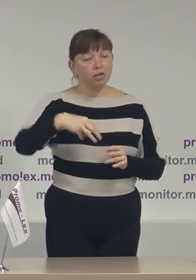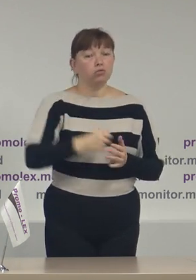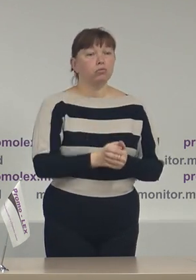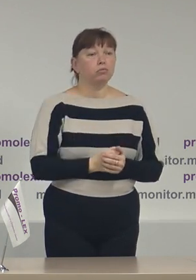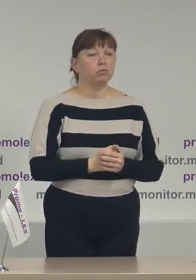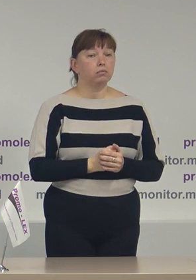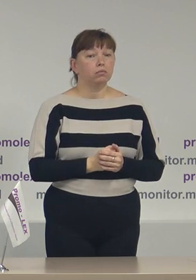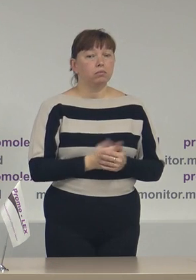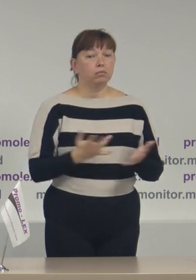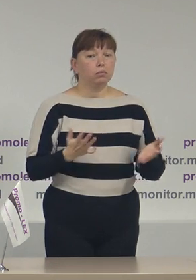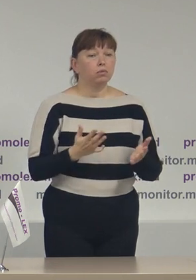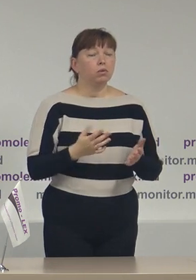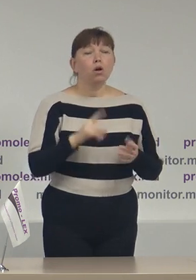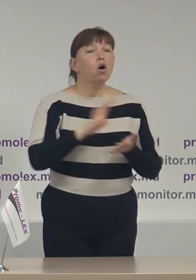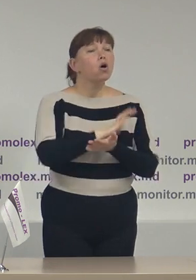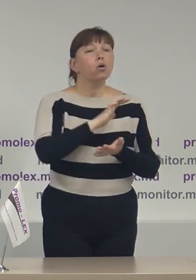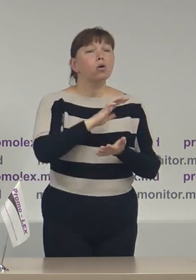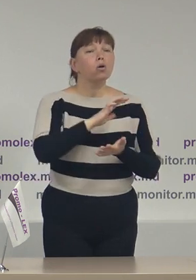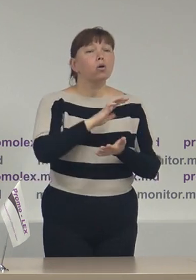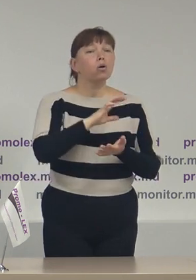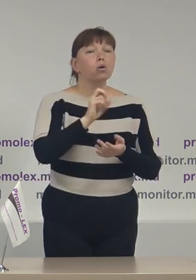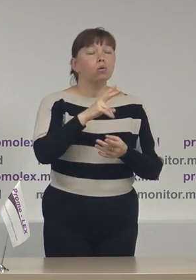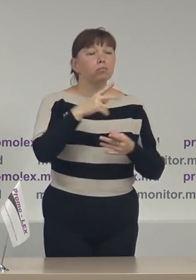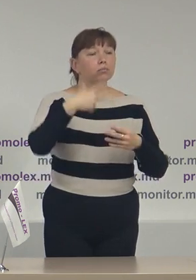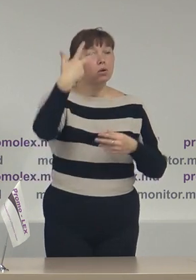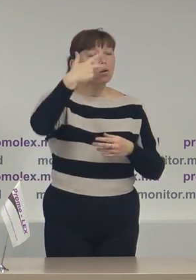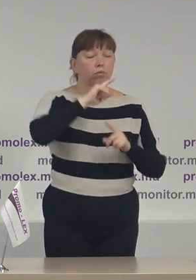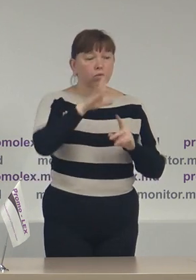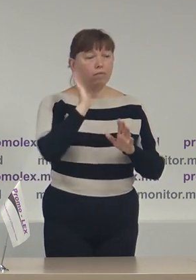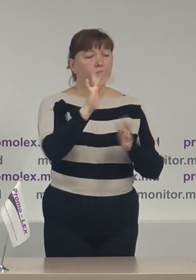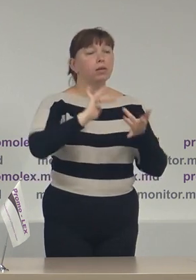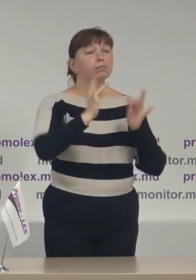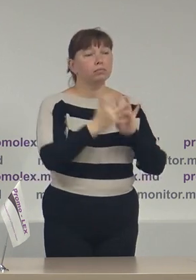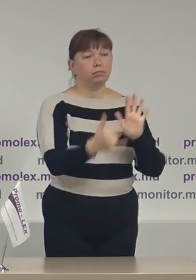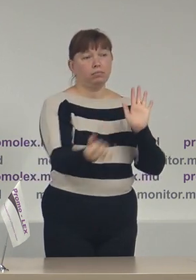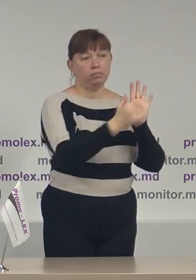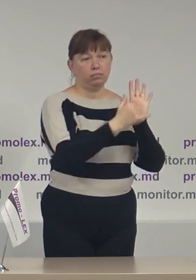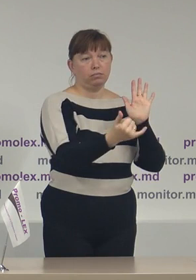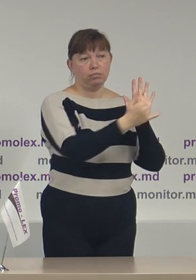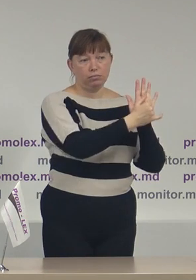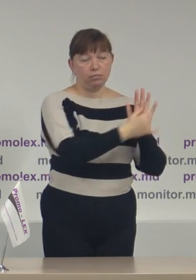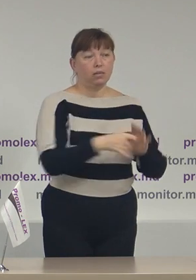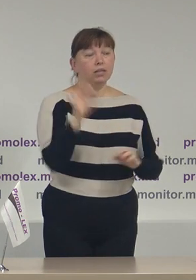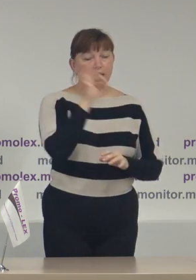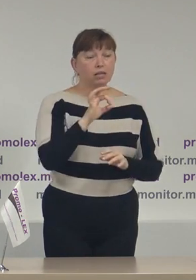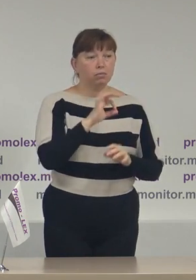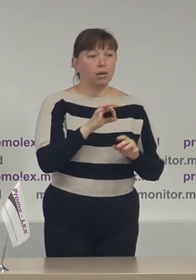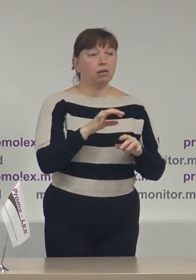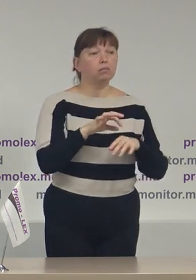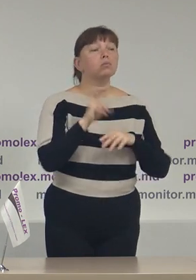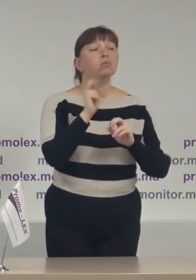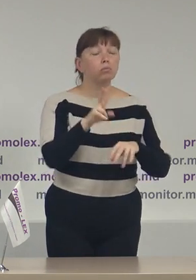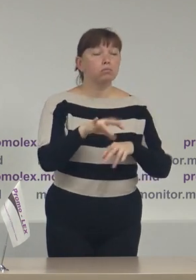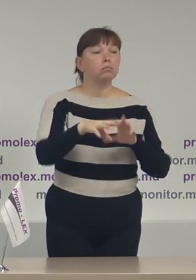nu vom organiza conferință doar vom plasa pe pagina noastră comunicatele despre mersul